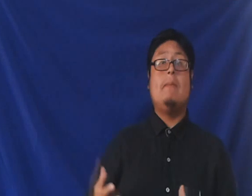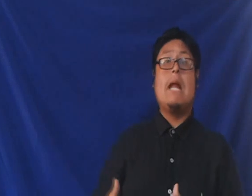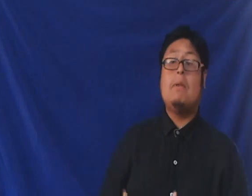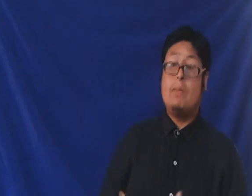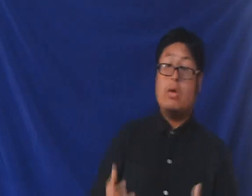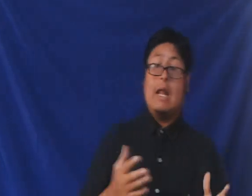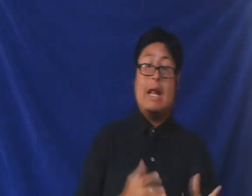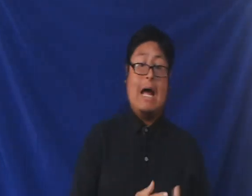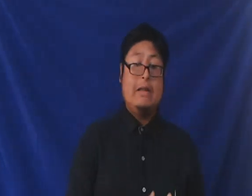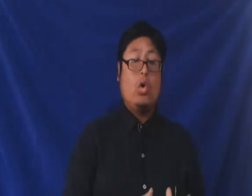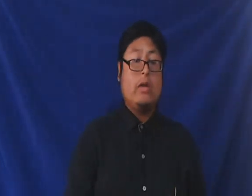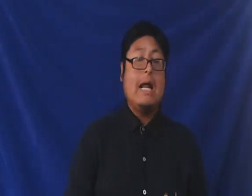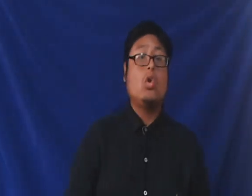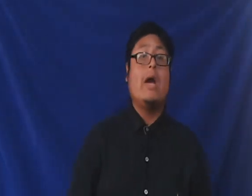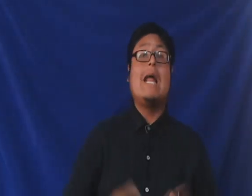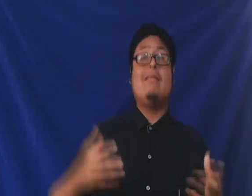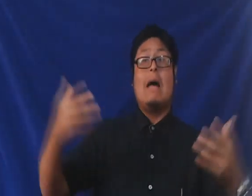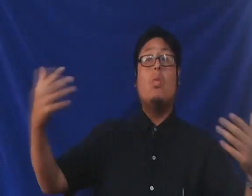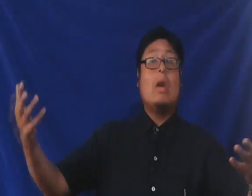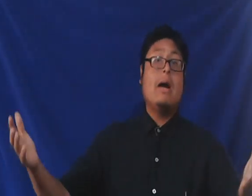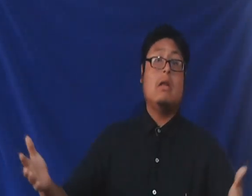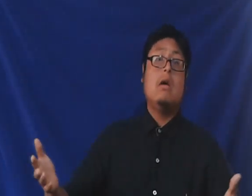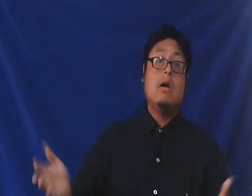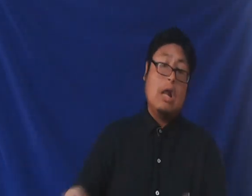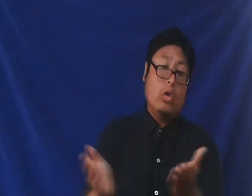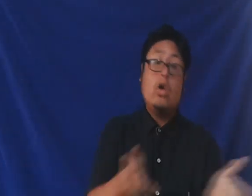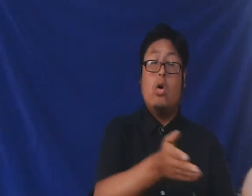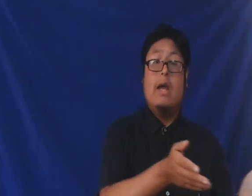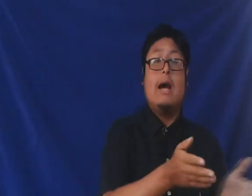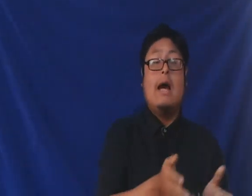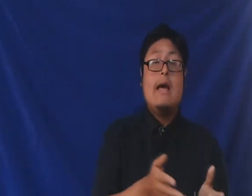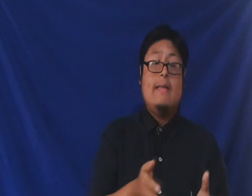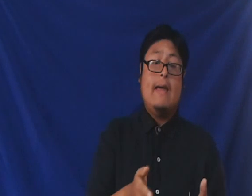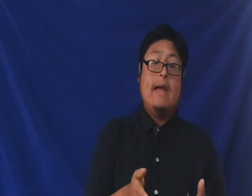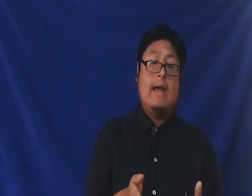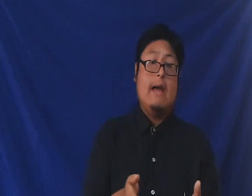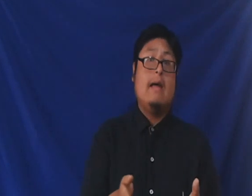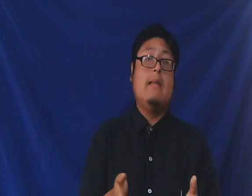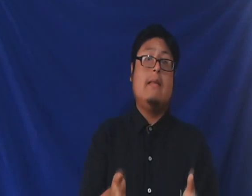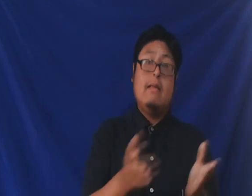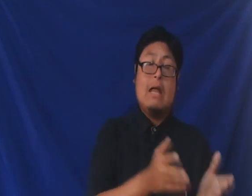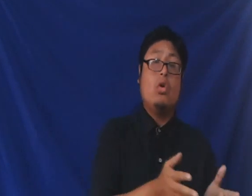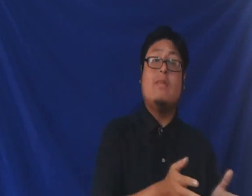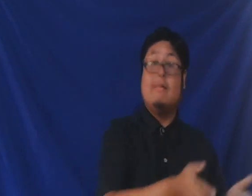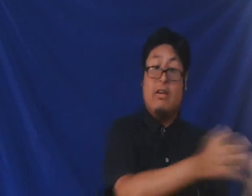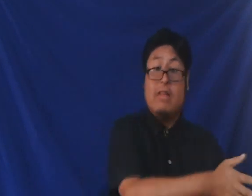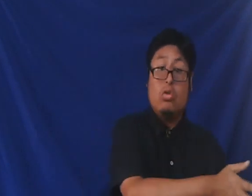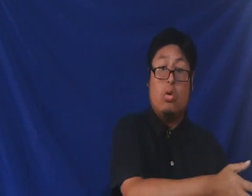Semiramis pero en el antiguo dialecto era Samuramal claro hijo hija de de esta diosa de Erceto